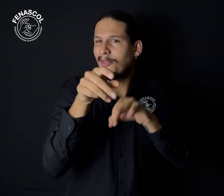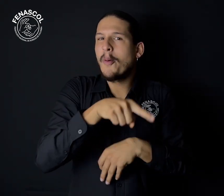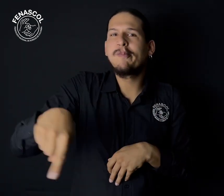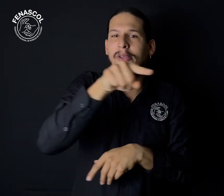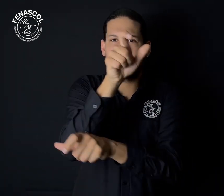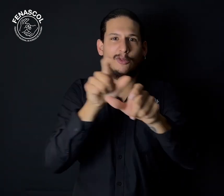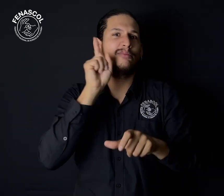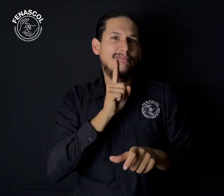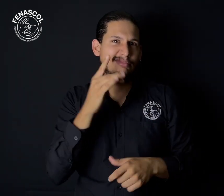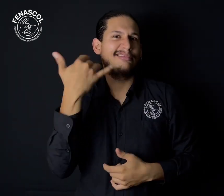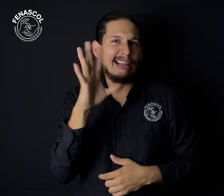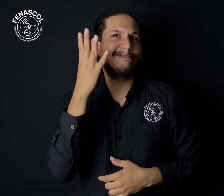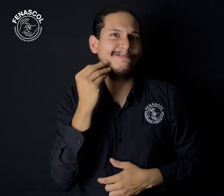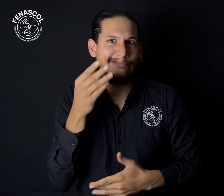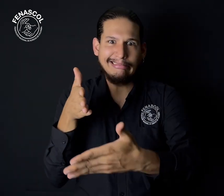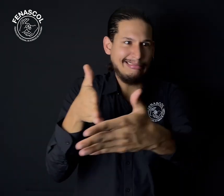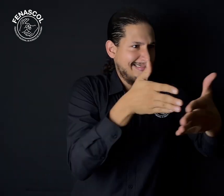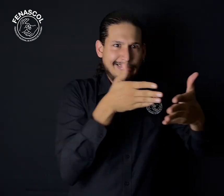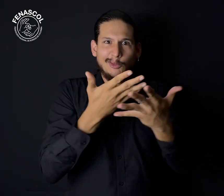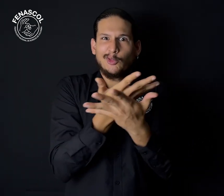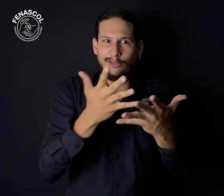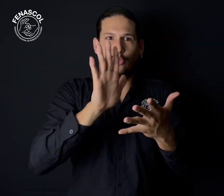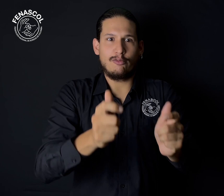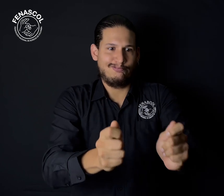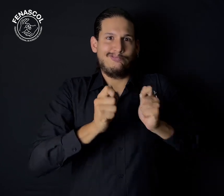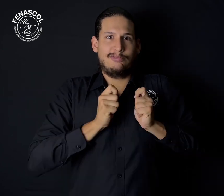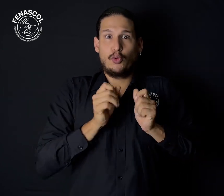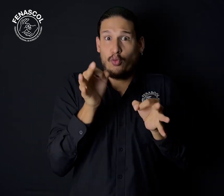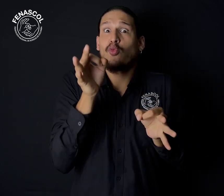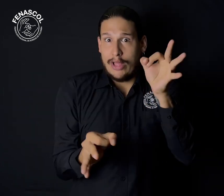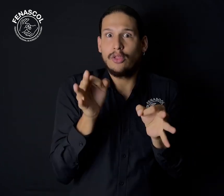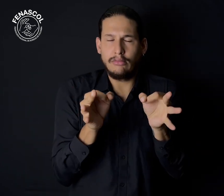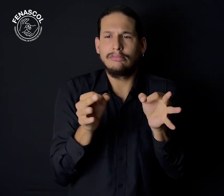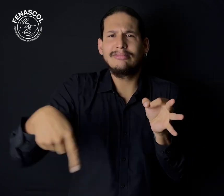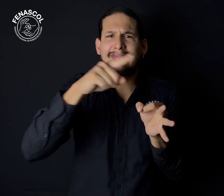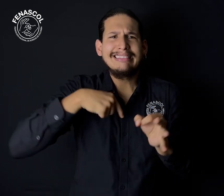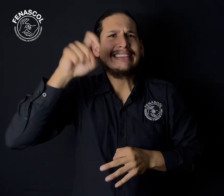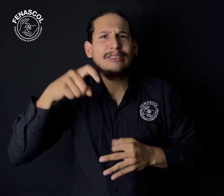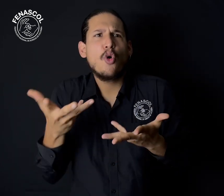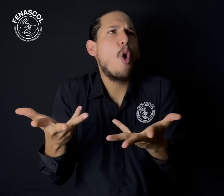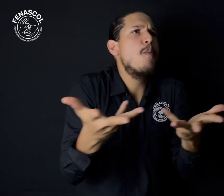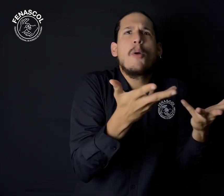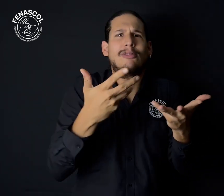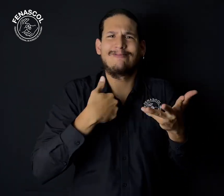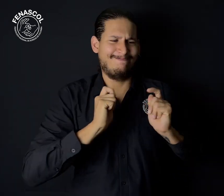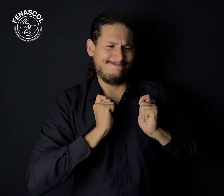Las personas sordas que tienen experiencia al ser jurados han encontrado varias barreras. Y si se necesita ser